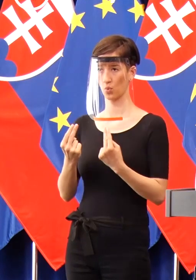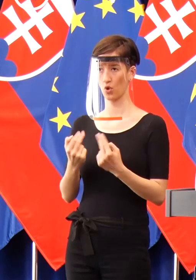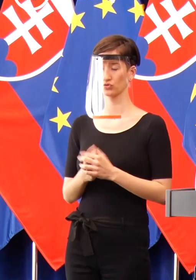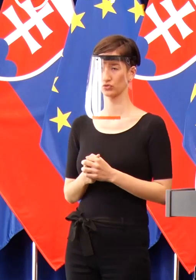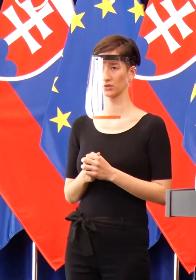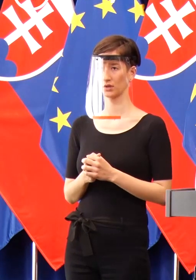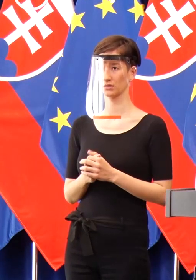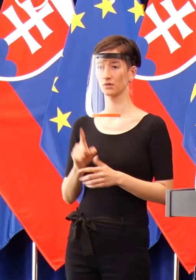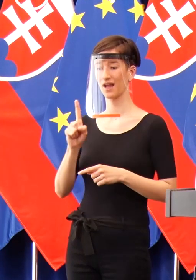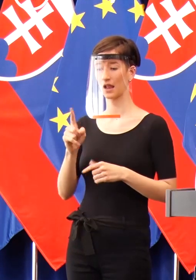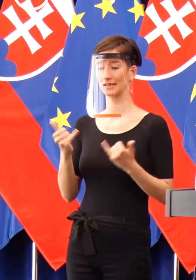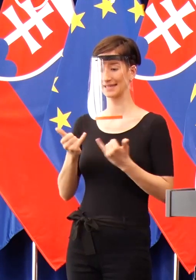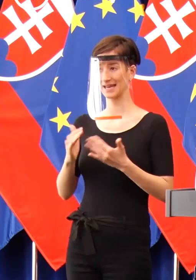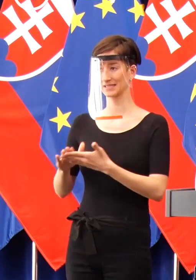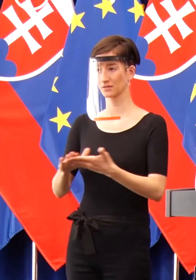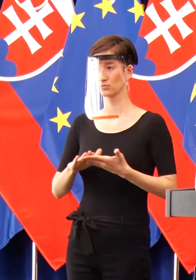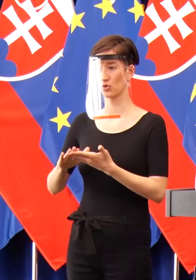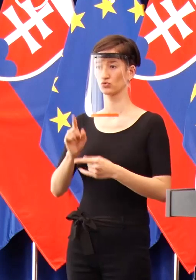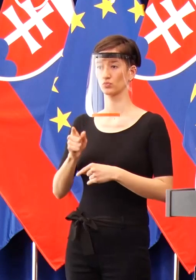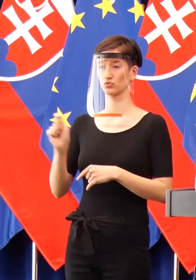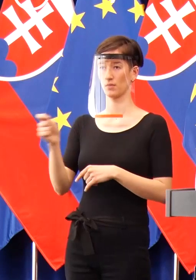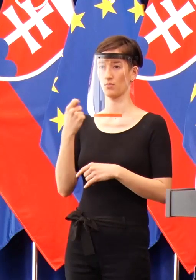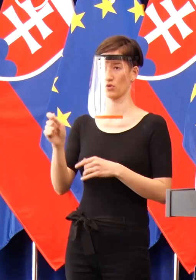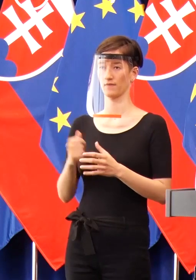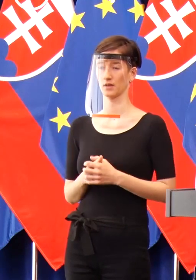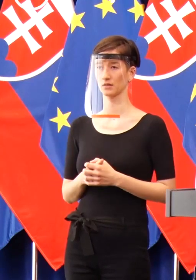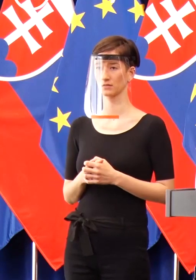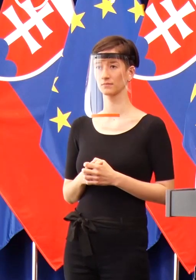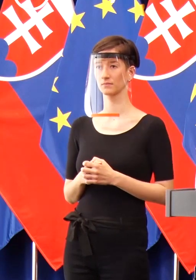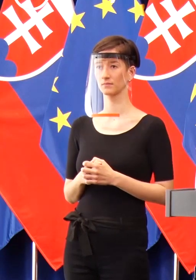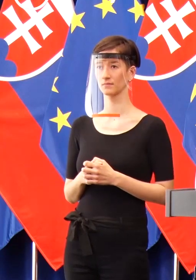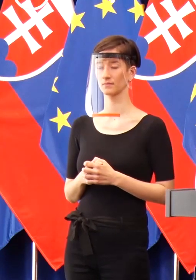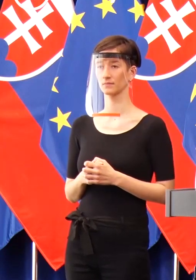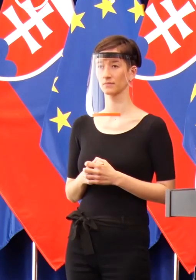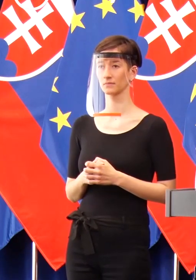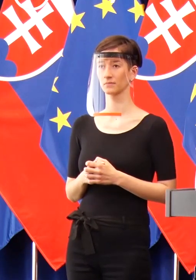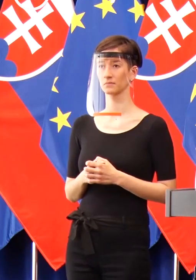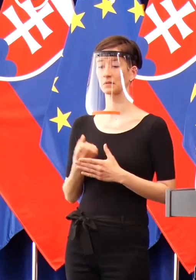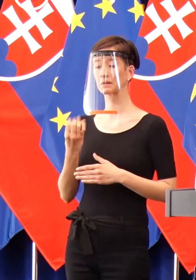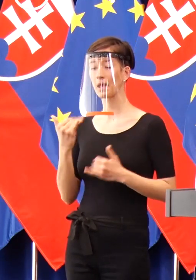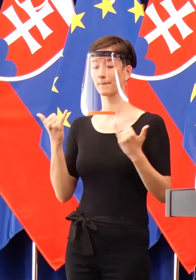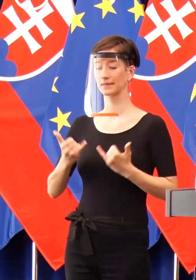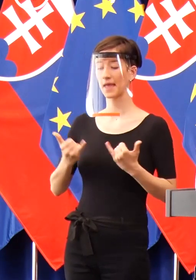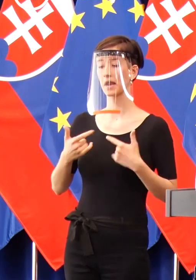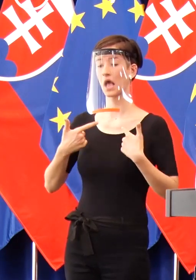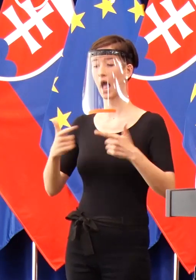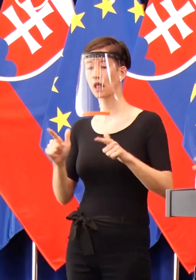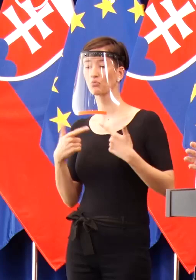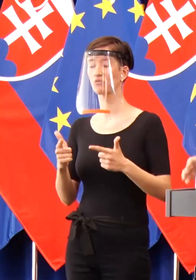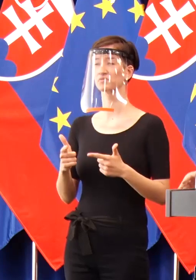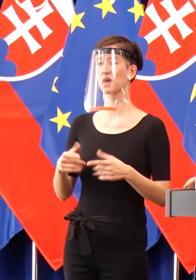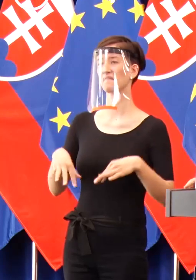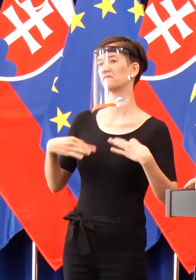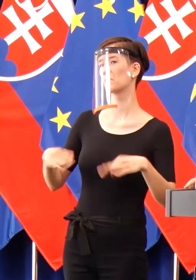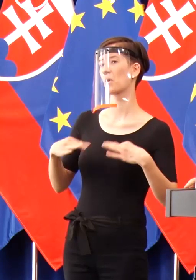ale spoločne bojujeme náš spoločný boj. Ak my teraz budeme vytvárať atmosféru, to, čo dnes Richard Sulik chce